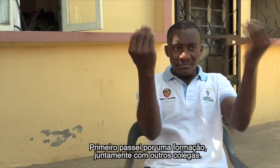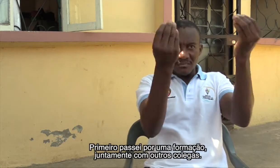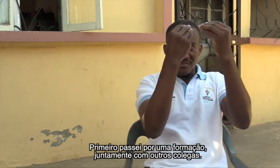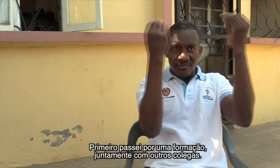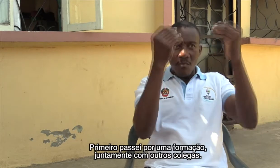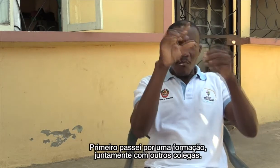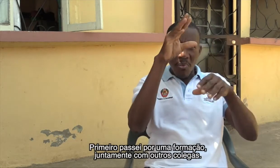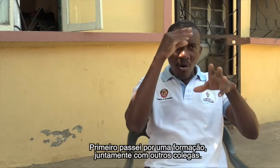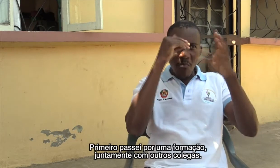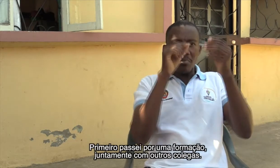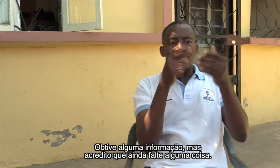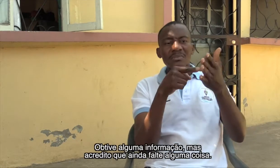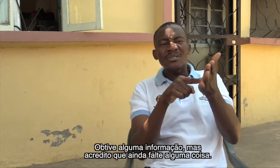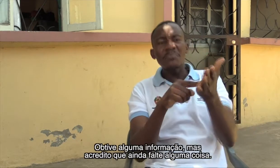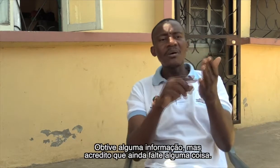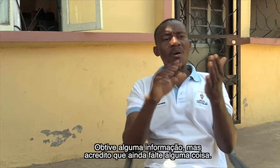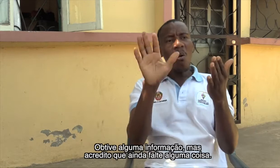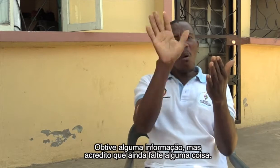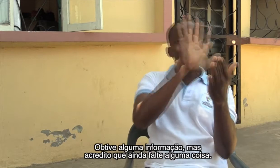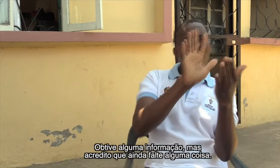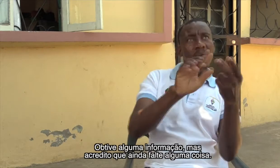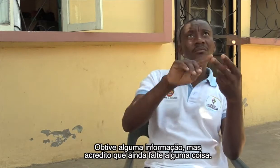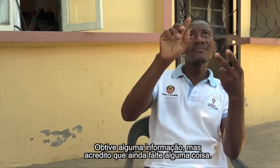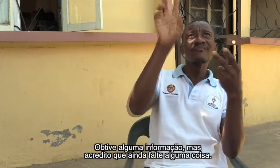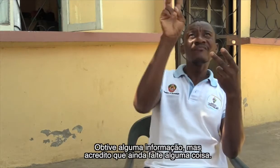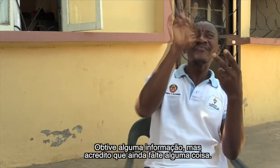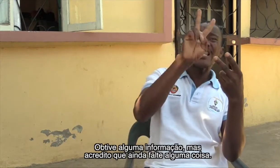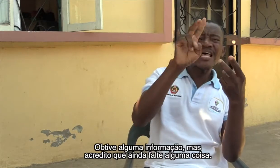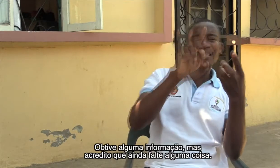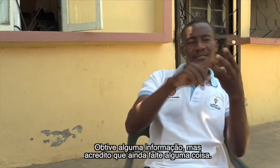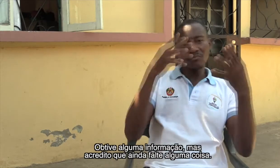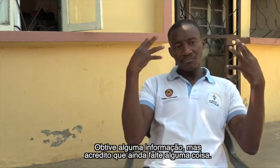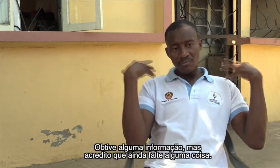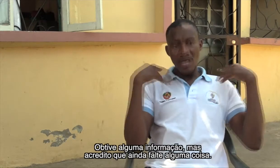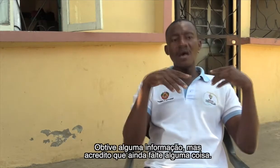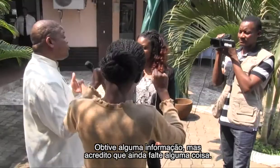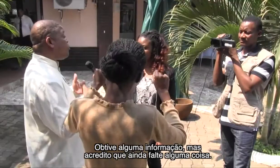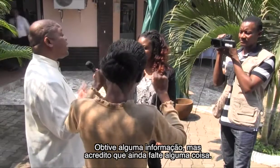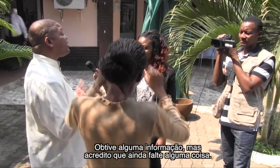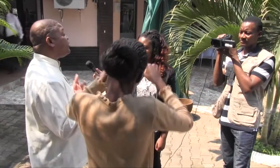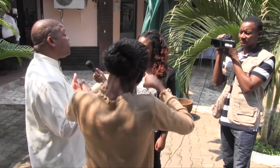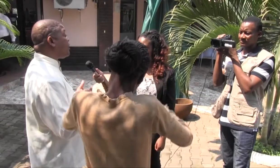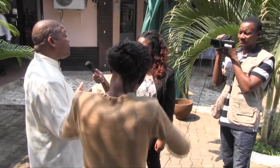com outros colegas. Aprendi algumas regras. Acredito que ainda faltam algumas coisas.